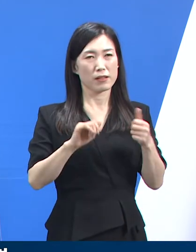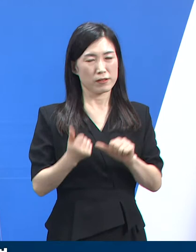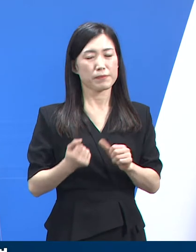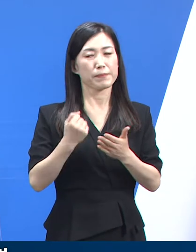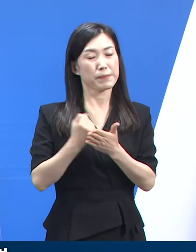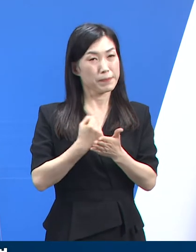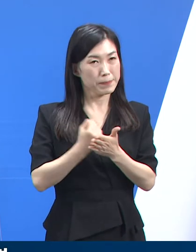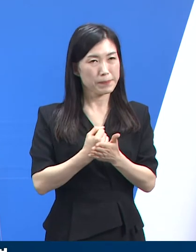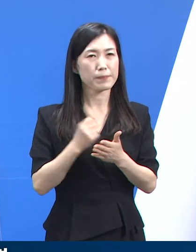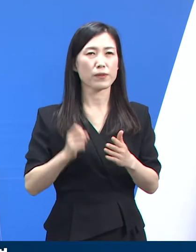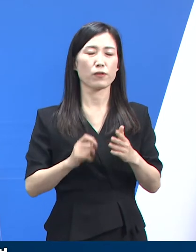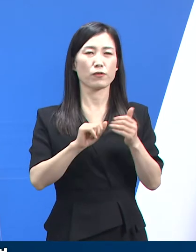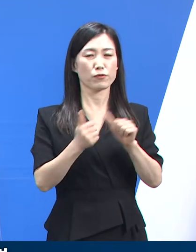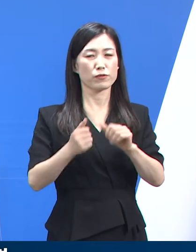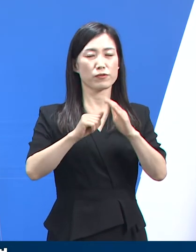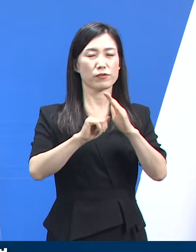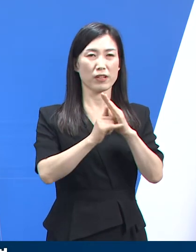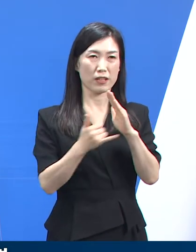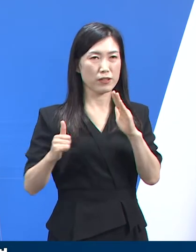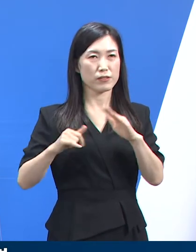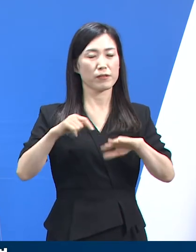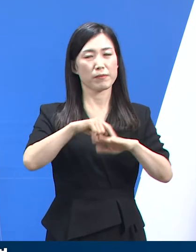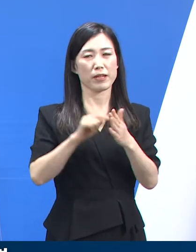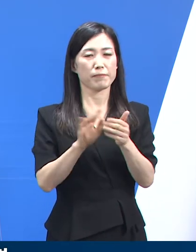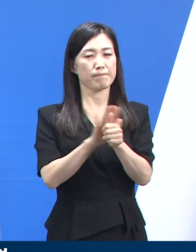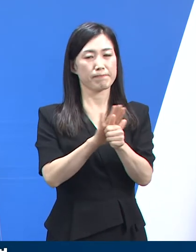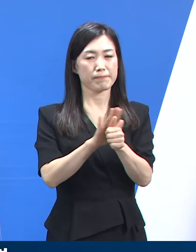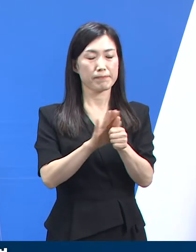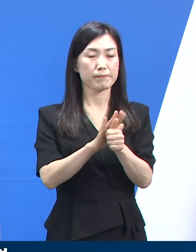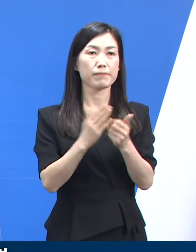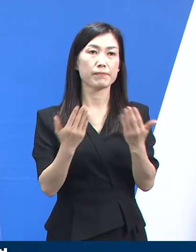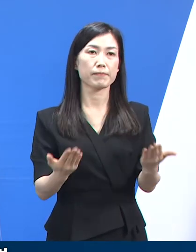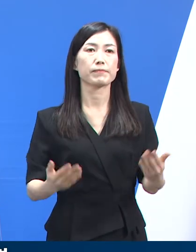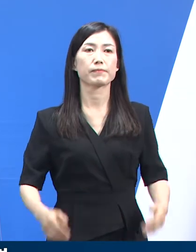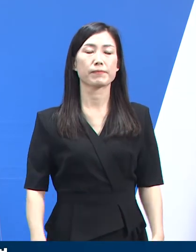명복을 빌며 유가족분들께 깊은 애도의 말씀을 드립니다.